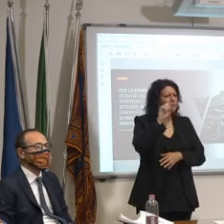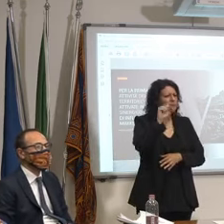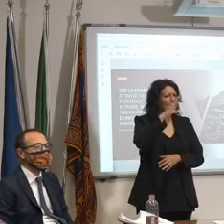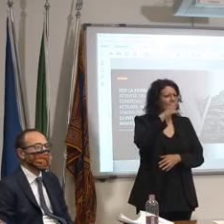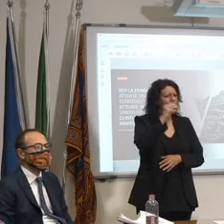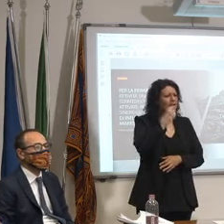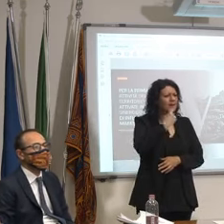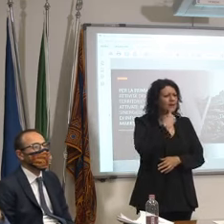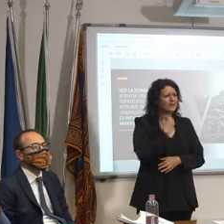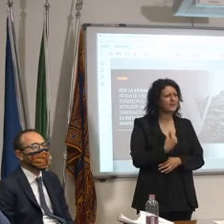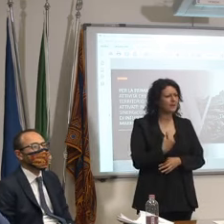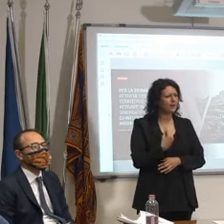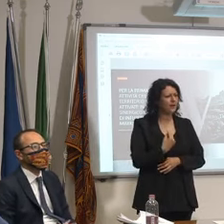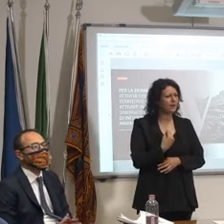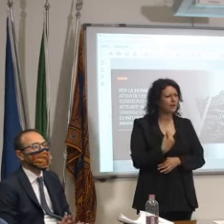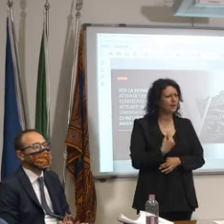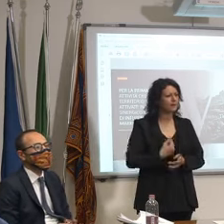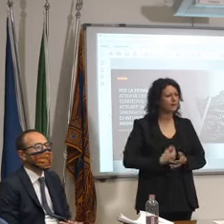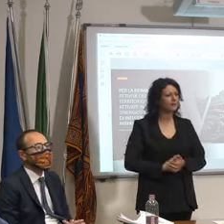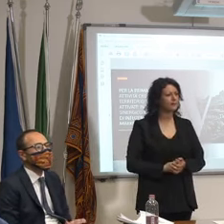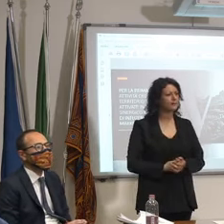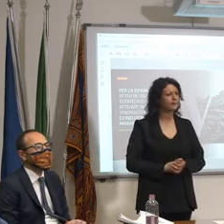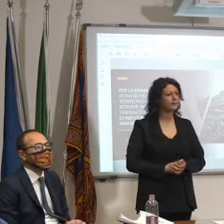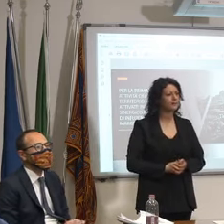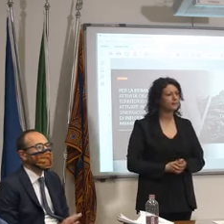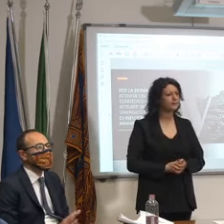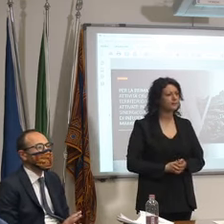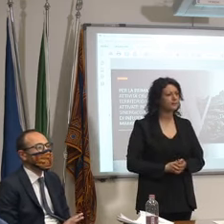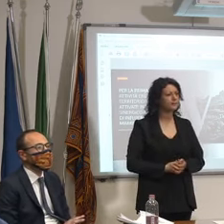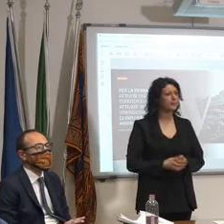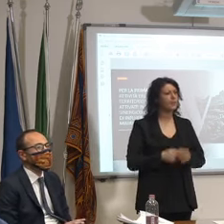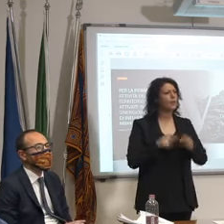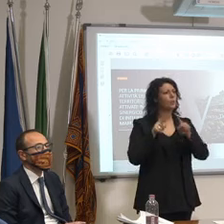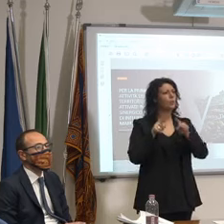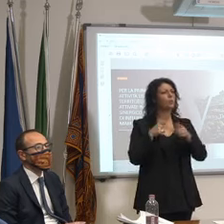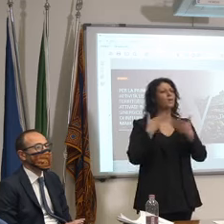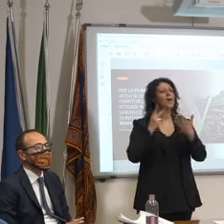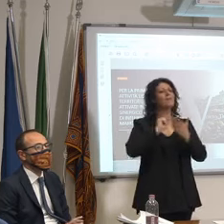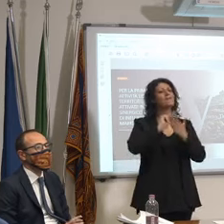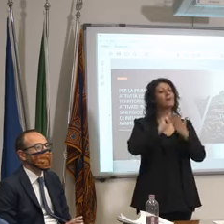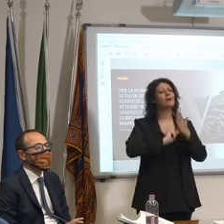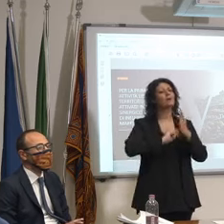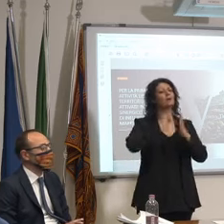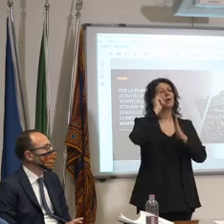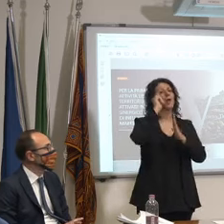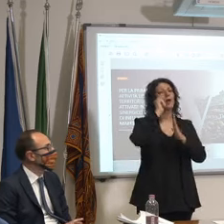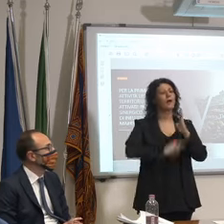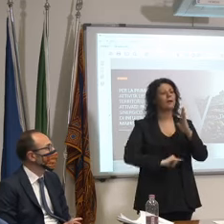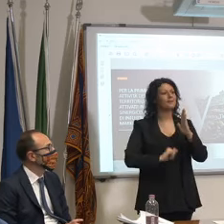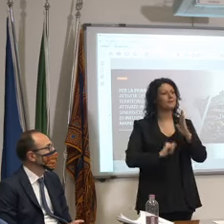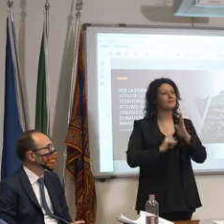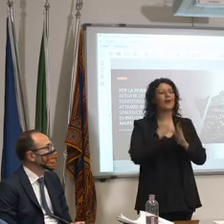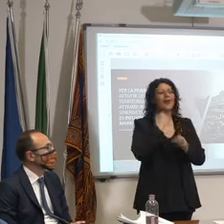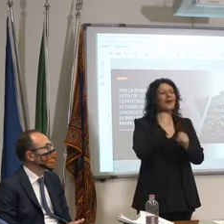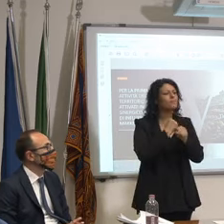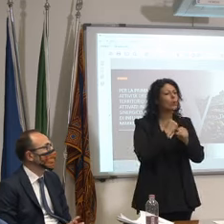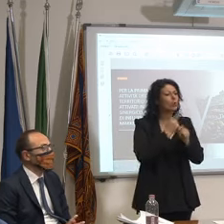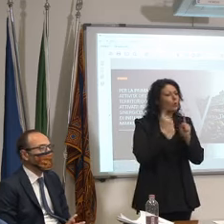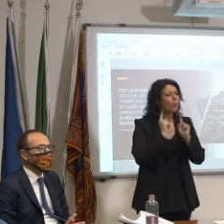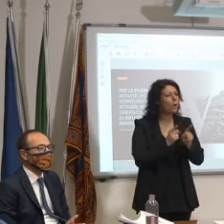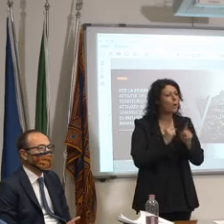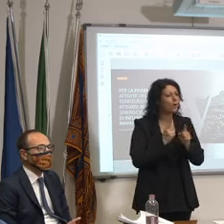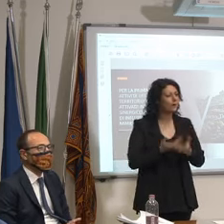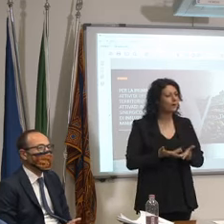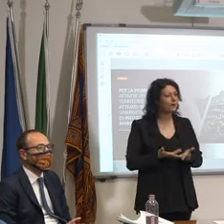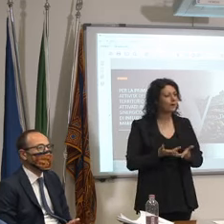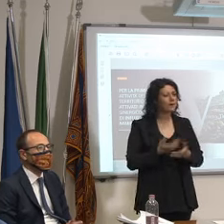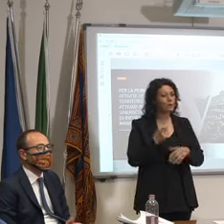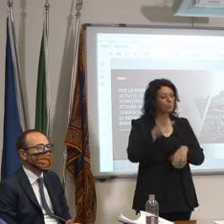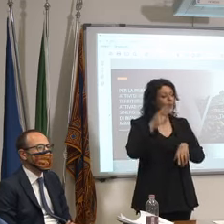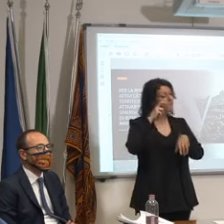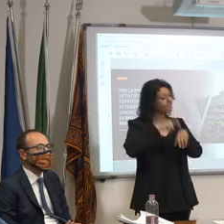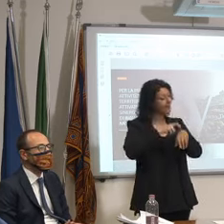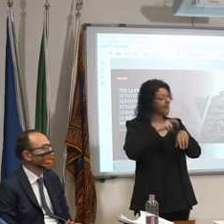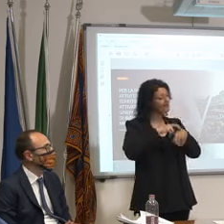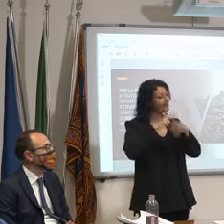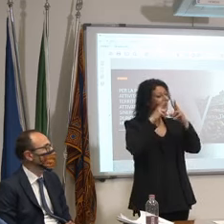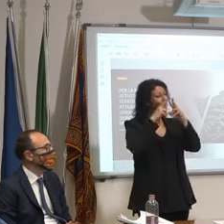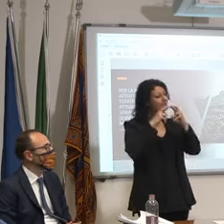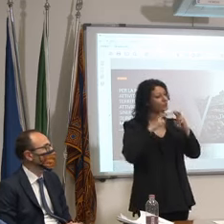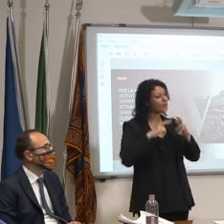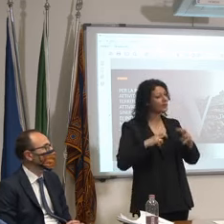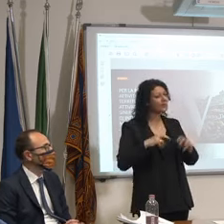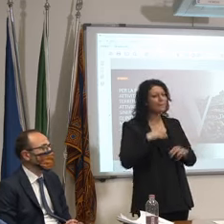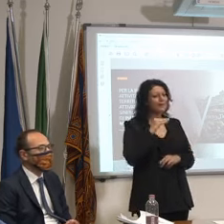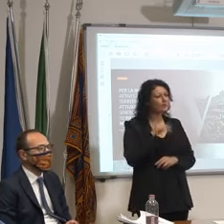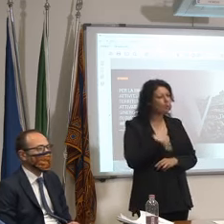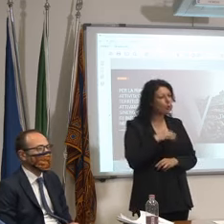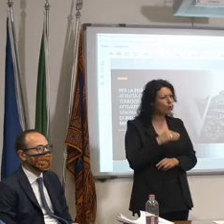mi dicono la lettera ti è stata mandata ma lui che mestiere fa? è un medico ricercatore ma di